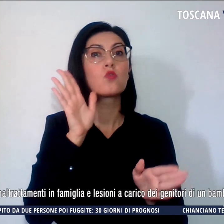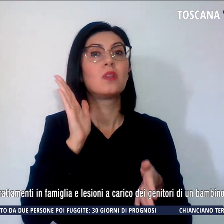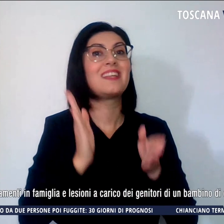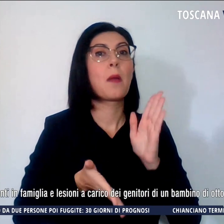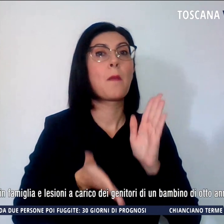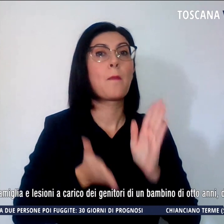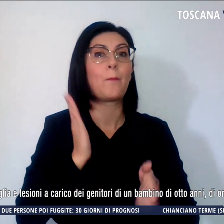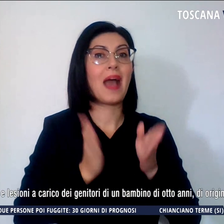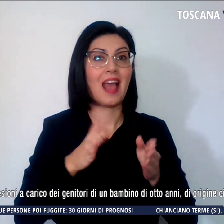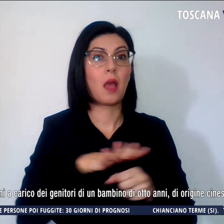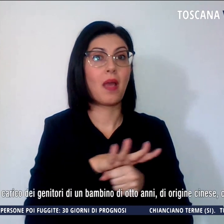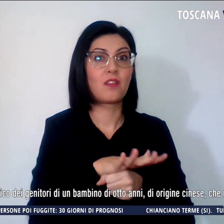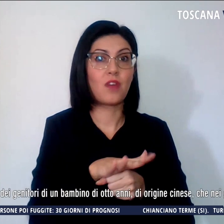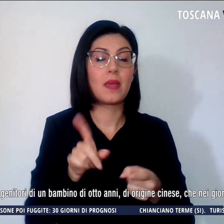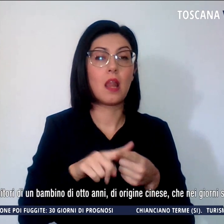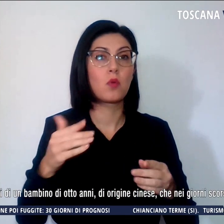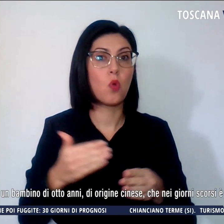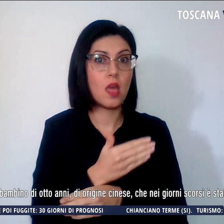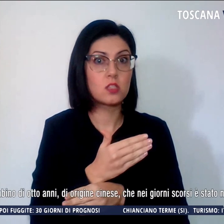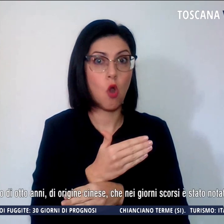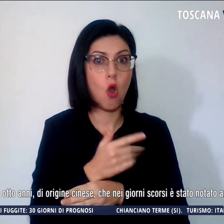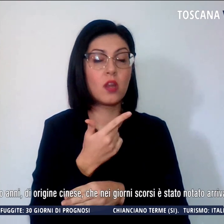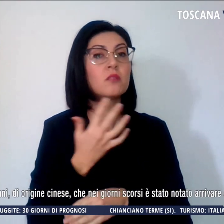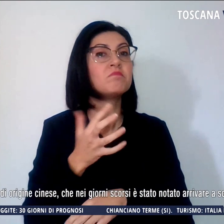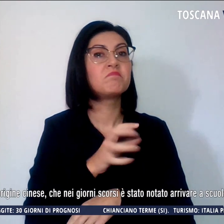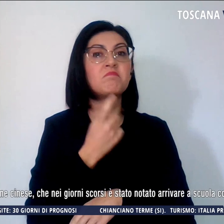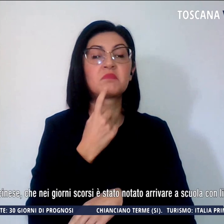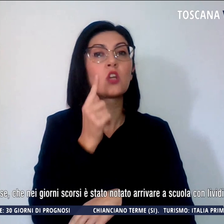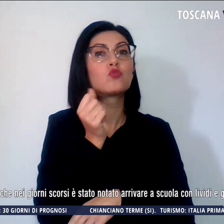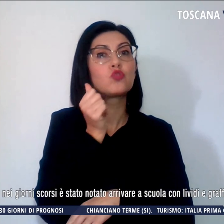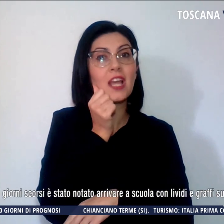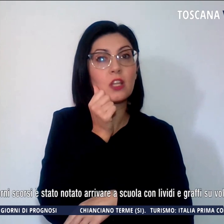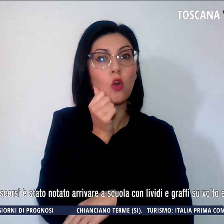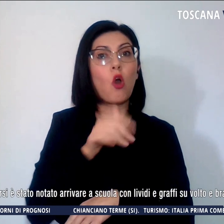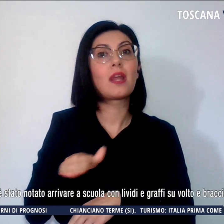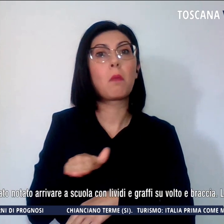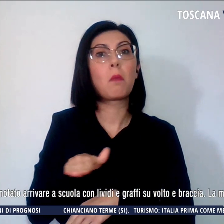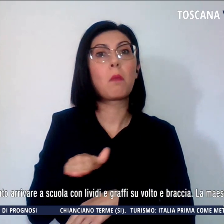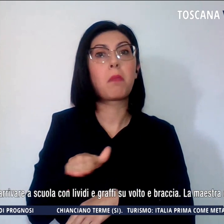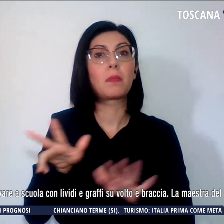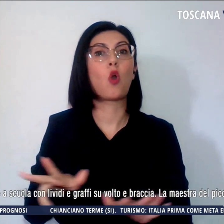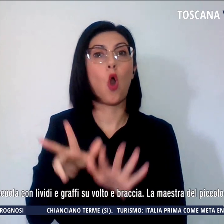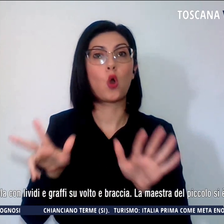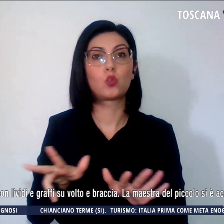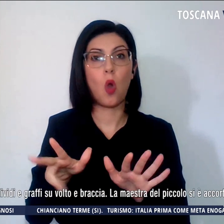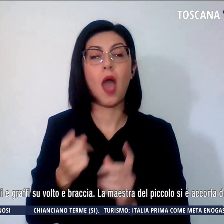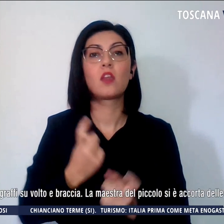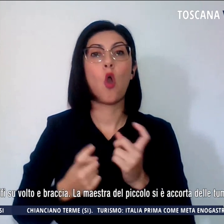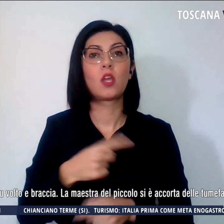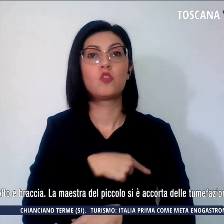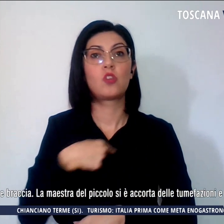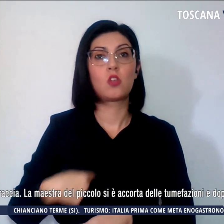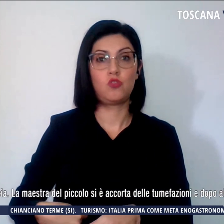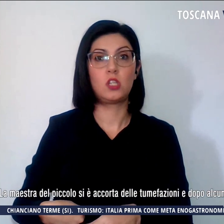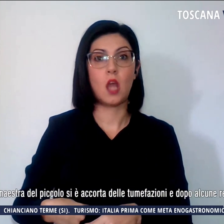lesioni a carico dei genitori di un bambino di 8 anni, di origine cinese, che nei giorni